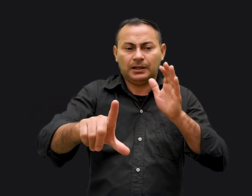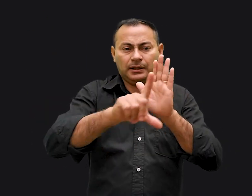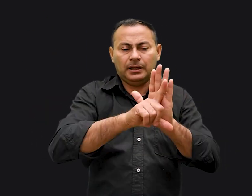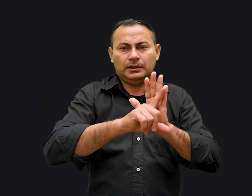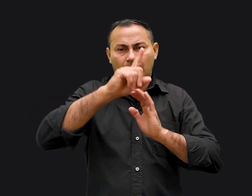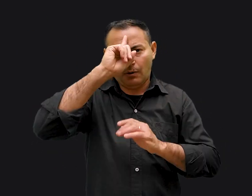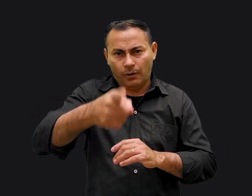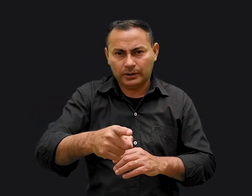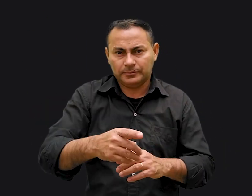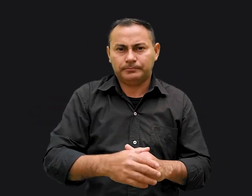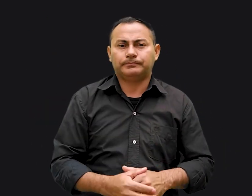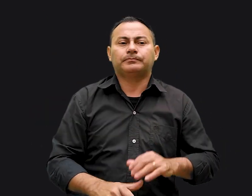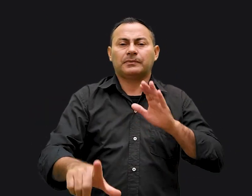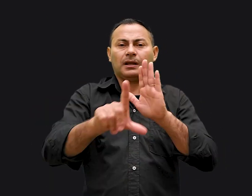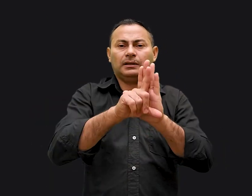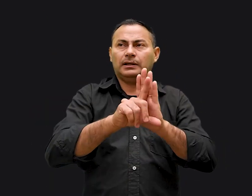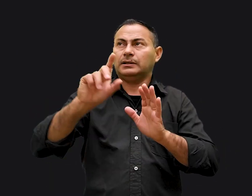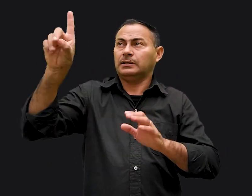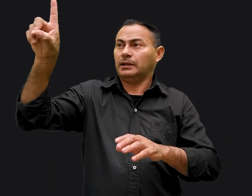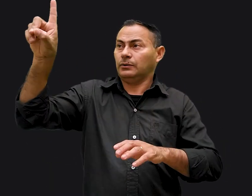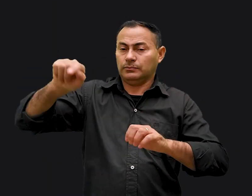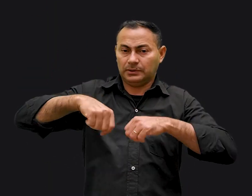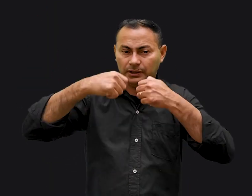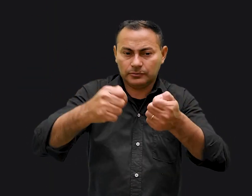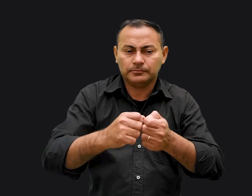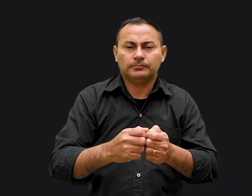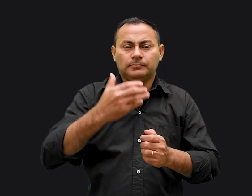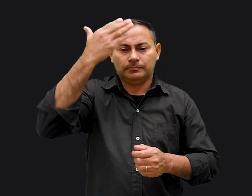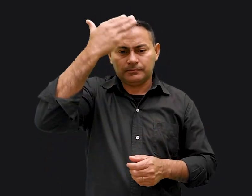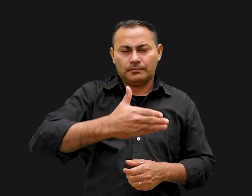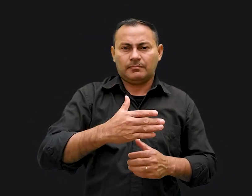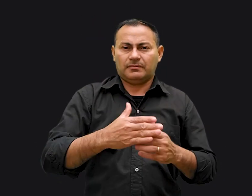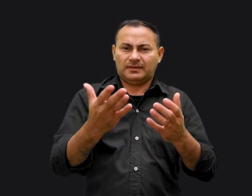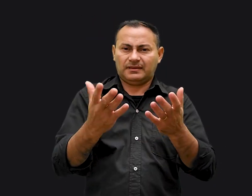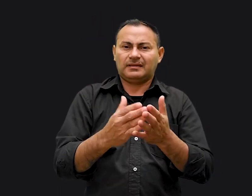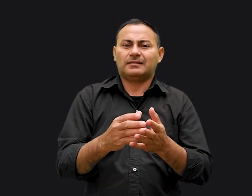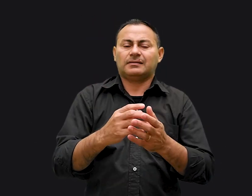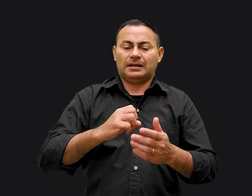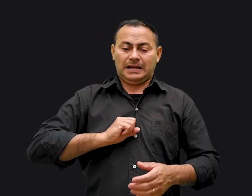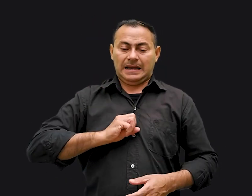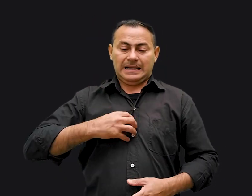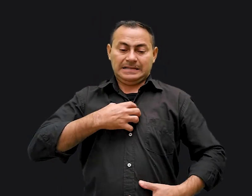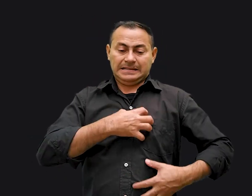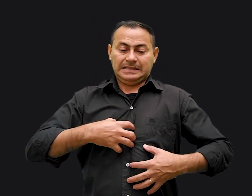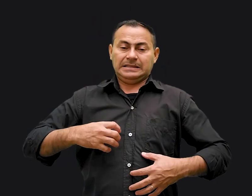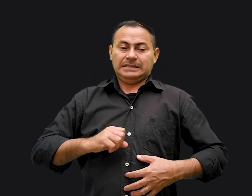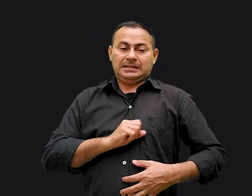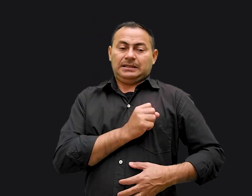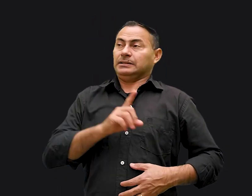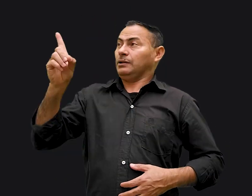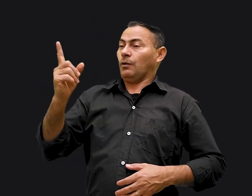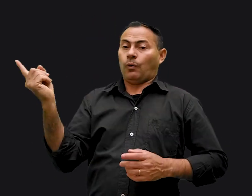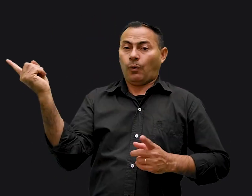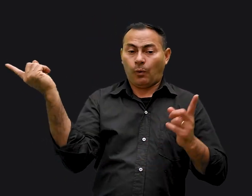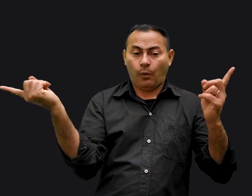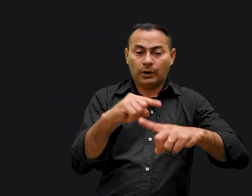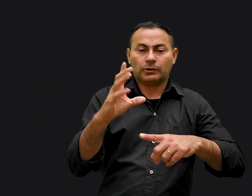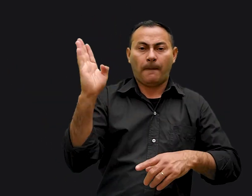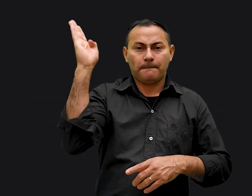a lei e ordem A lei que Deus estabeleceu é a presente expressão a ira de Deus contra o mal Então, de acordo